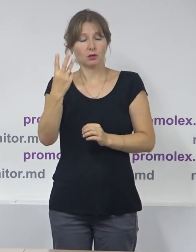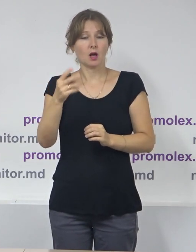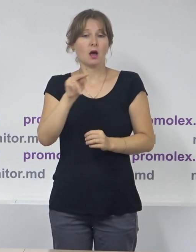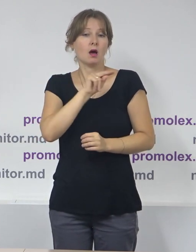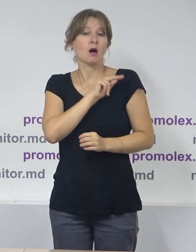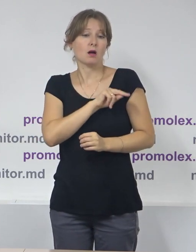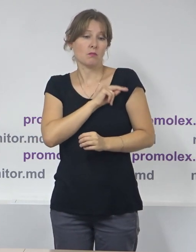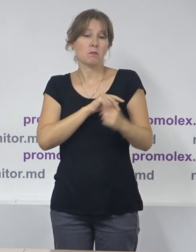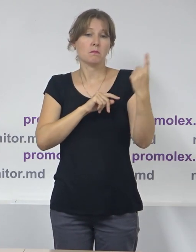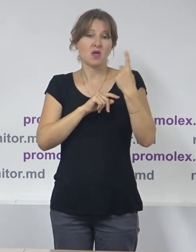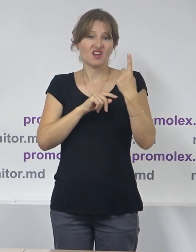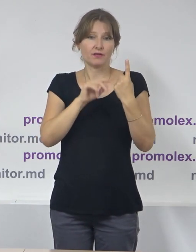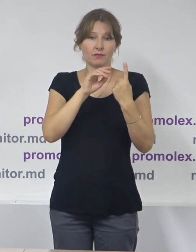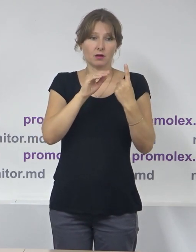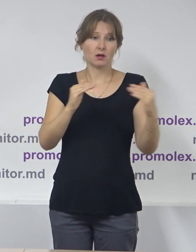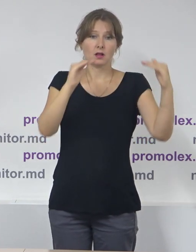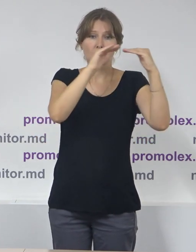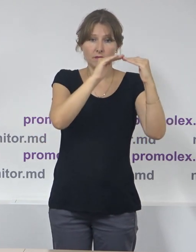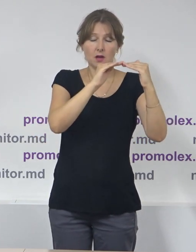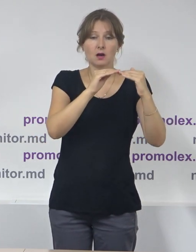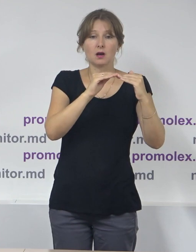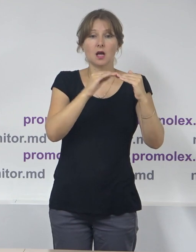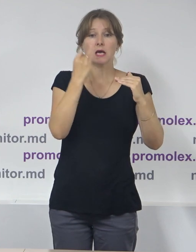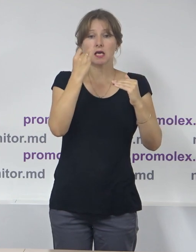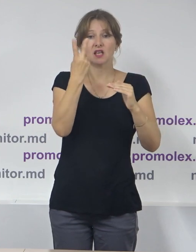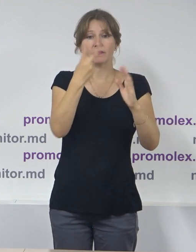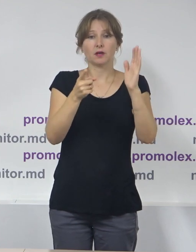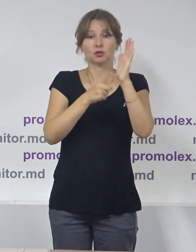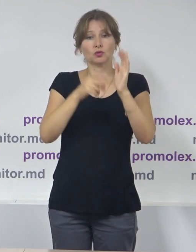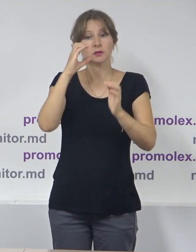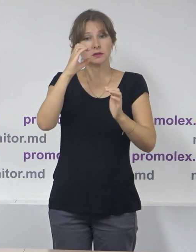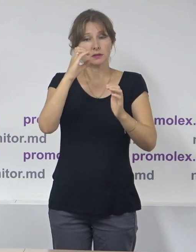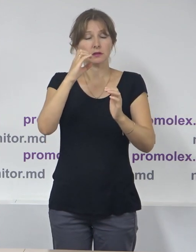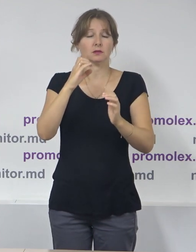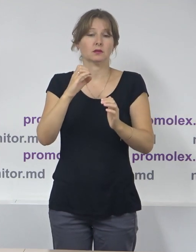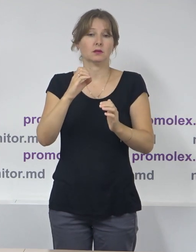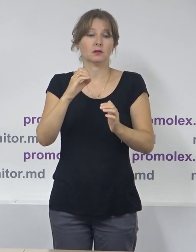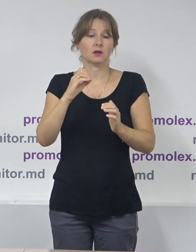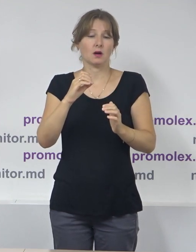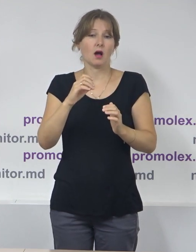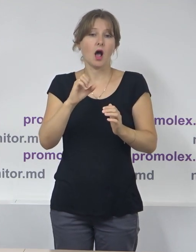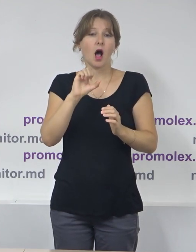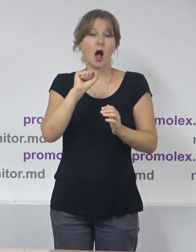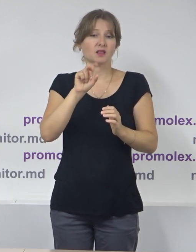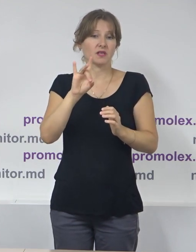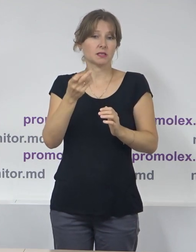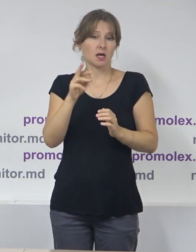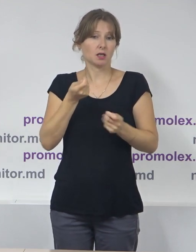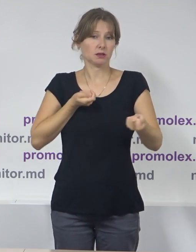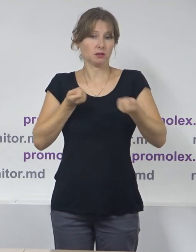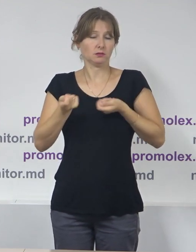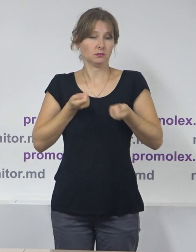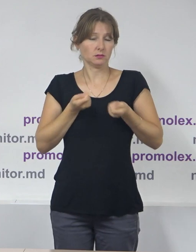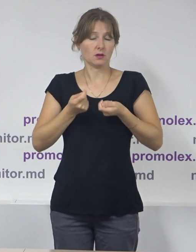de nivelul 2 și la 26 septembrie pentru administrația publică locală sau pentru